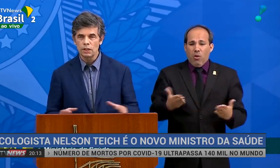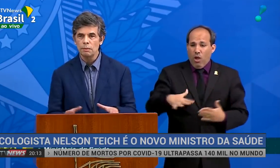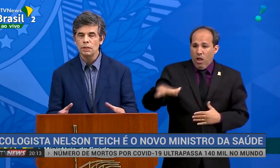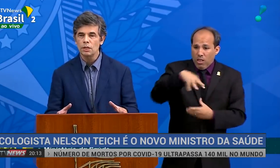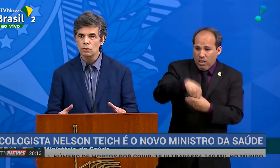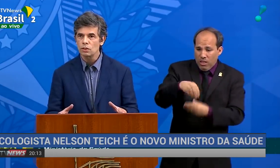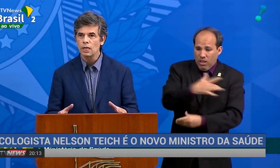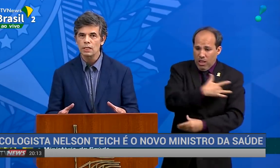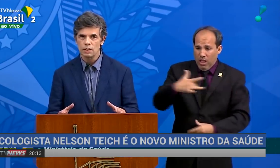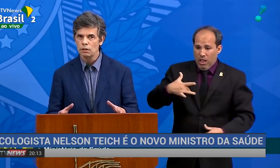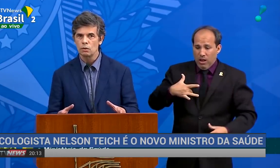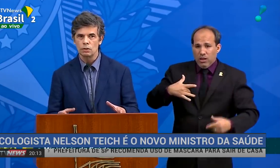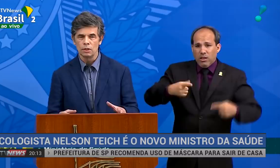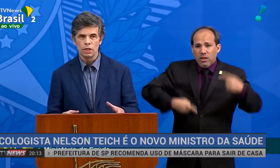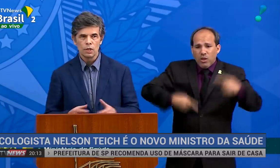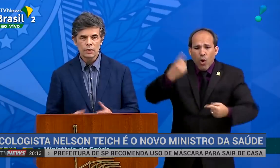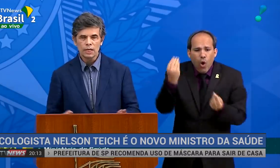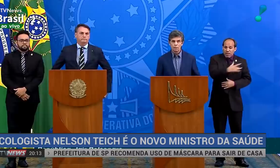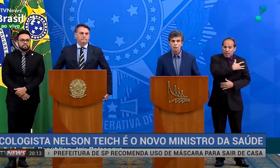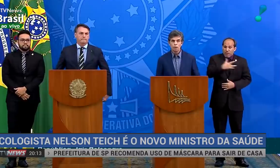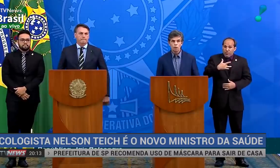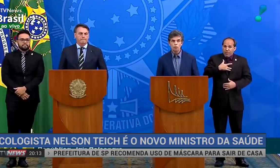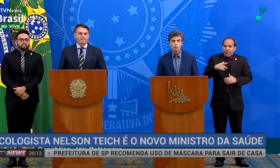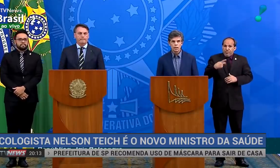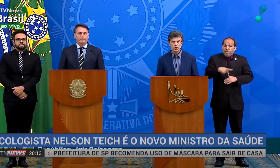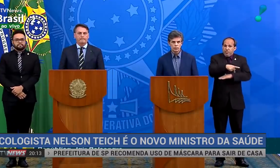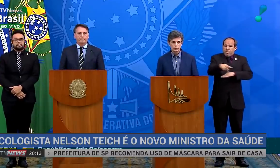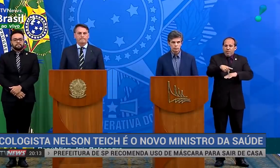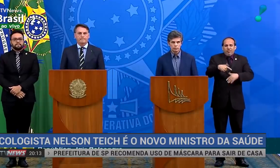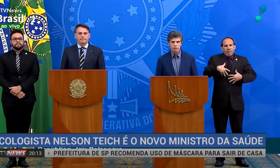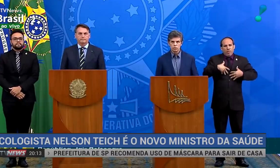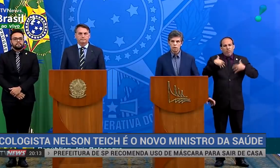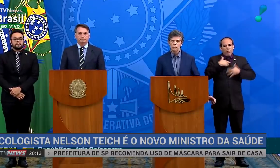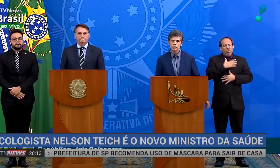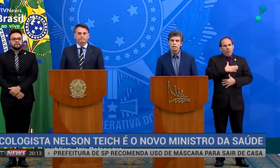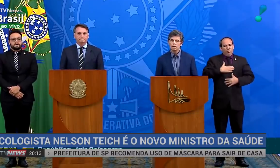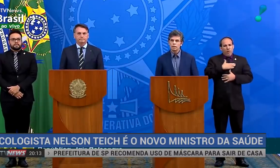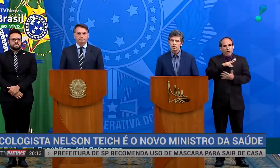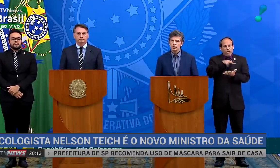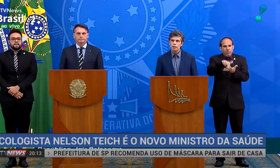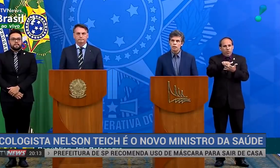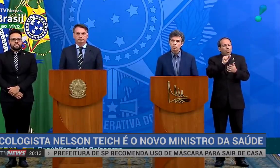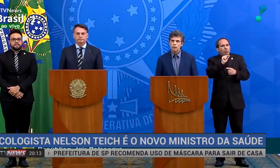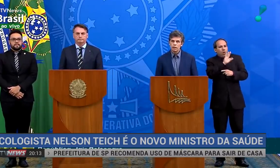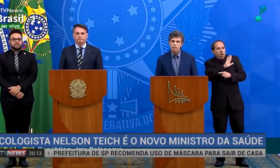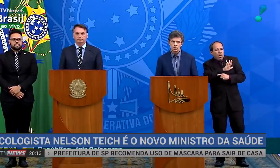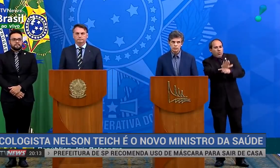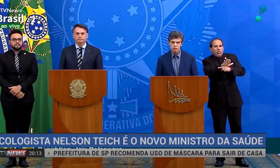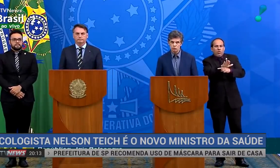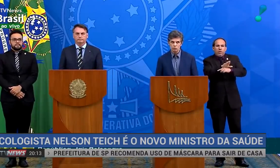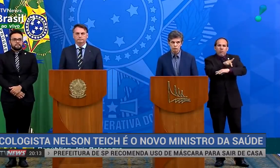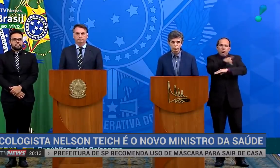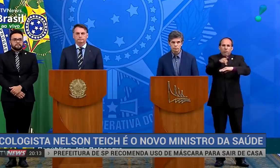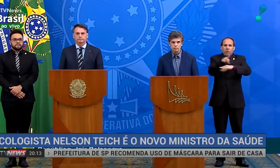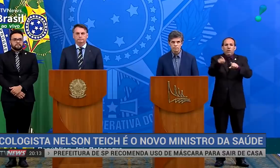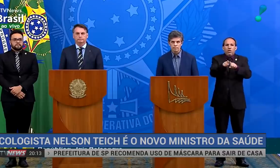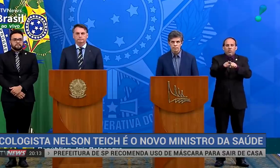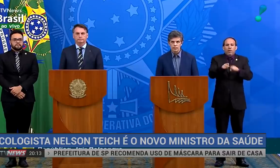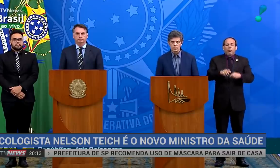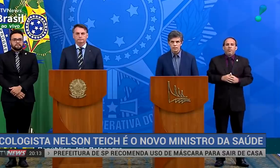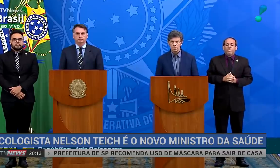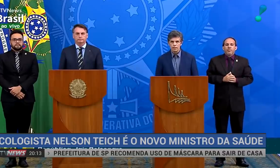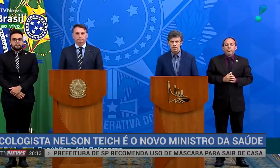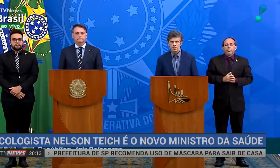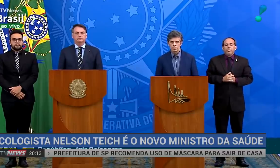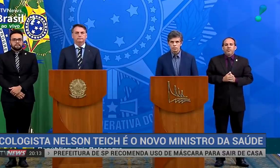necessidade de isolamento. Anteriormente, ele defendeu o isolamento de toda a população, ao contrário do presidente Bolsonaro, que prega o